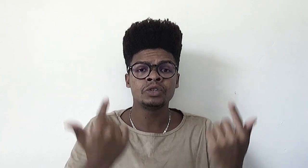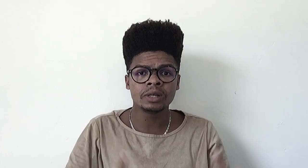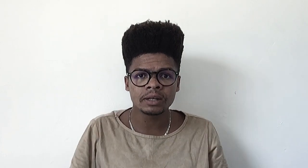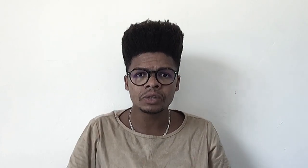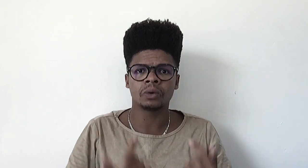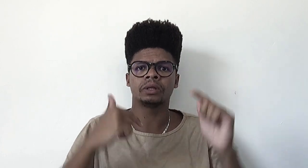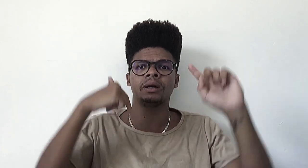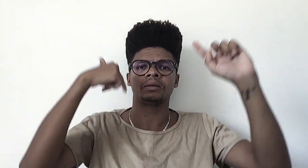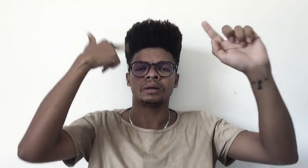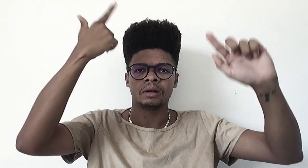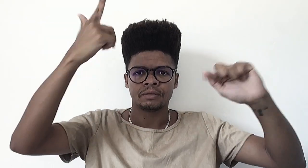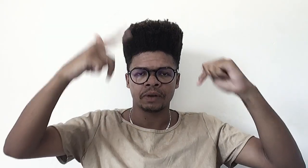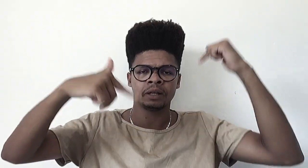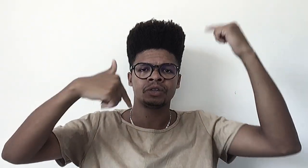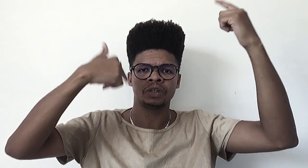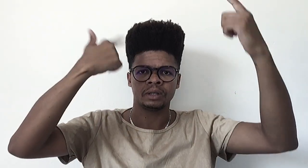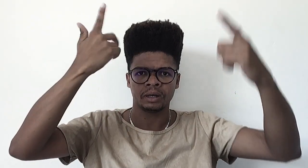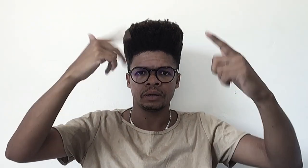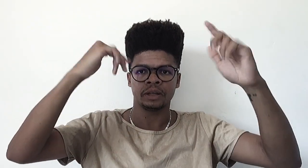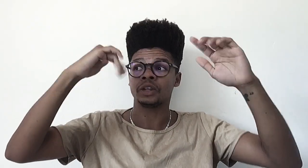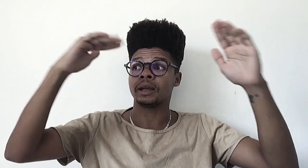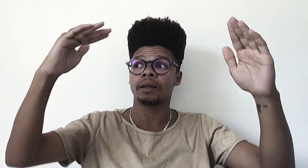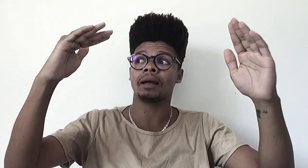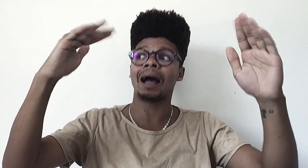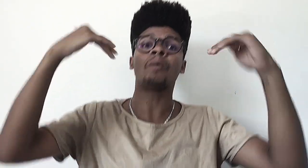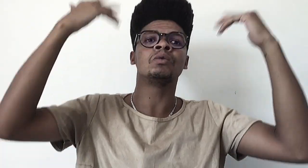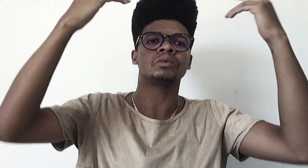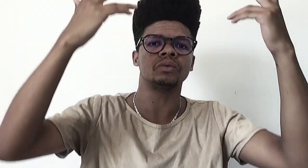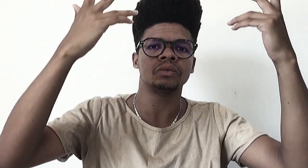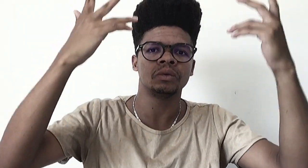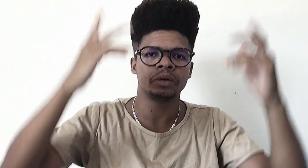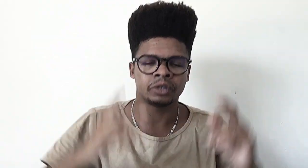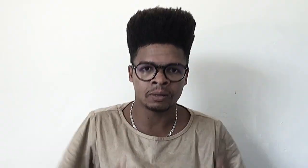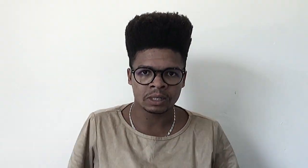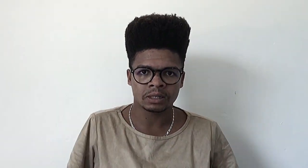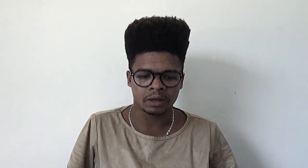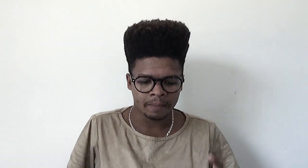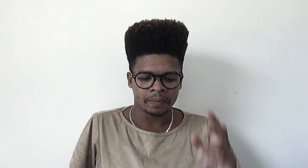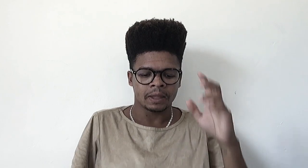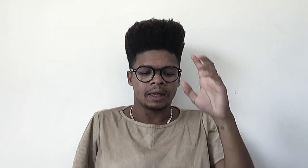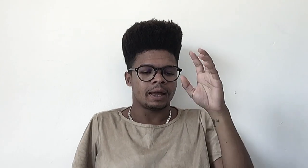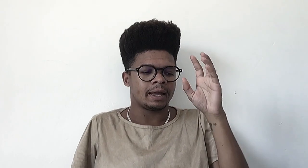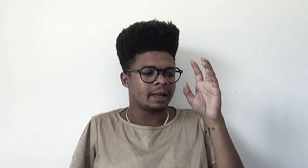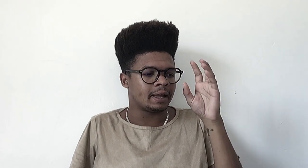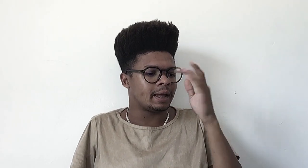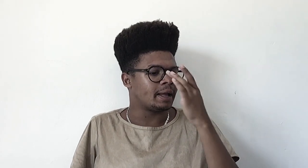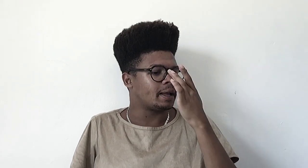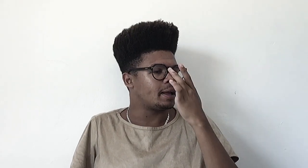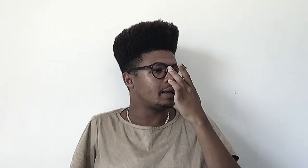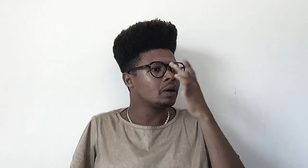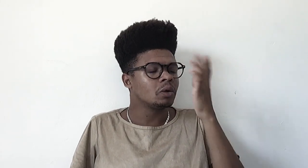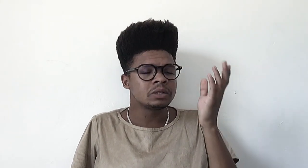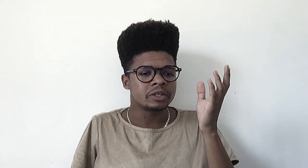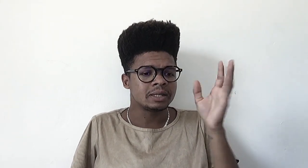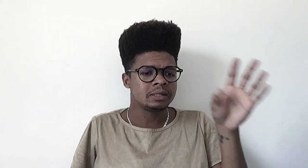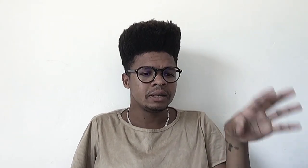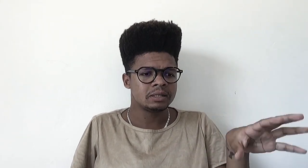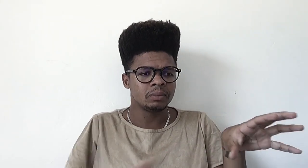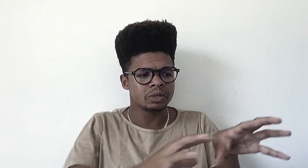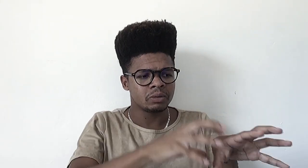direciona frente ao mundo, digamos assim. Ou seja, a ciência, por ser uma